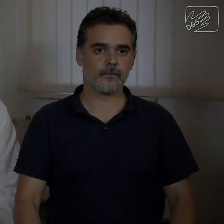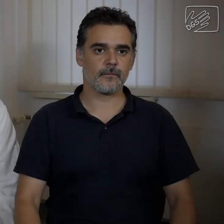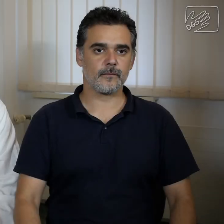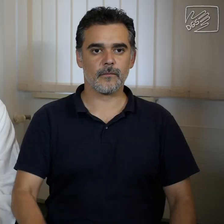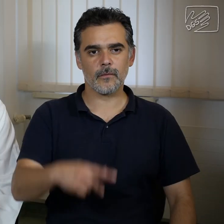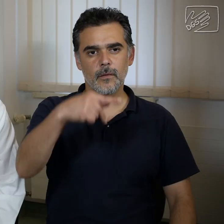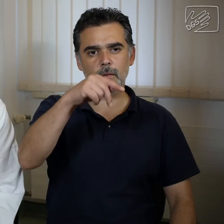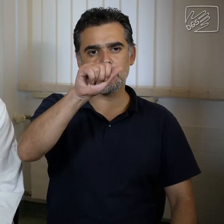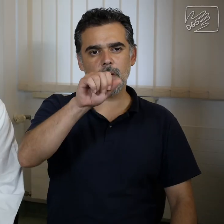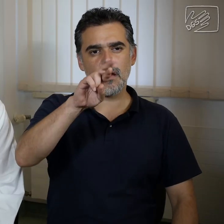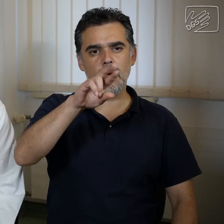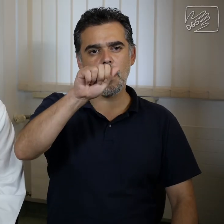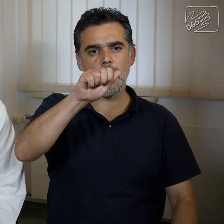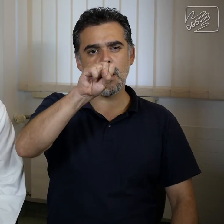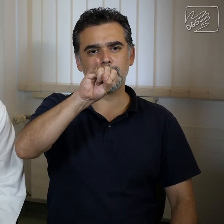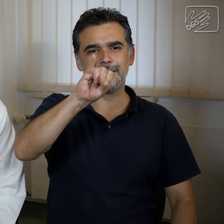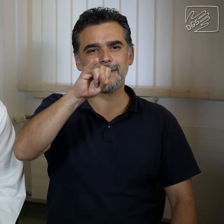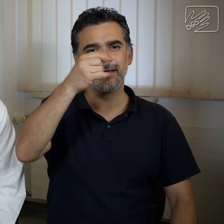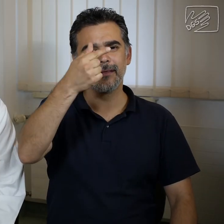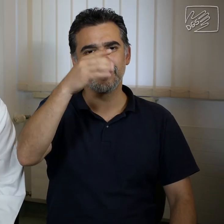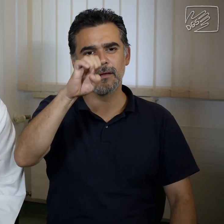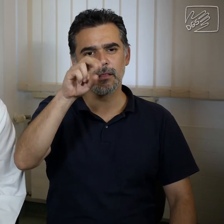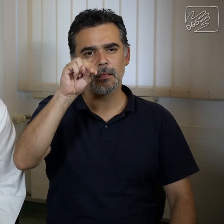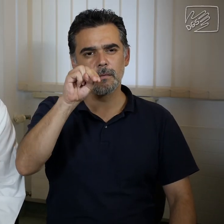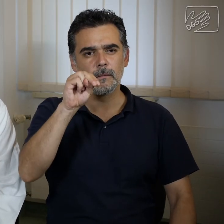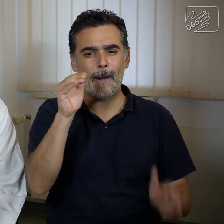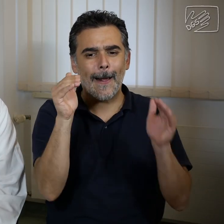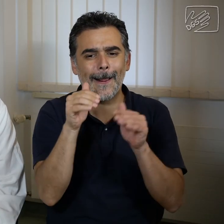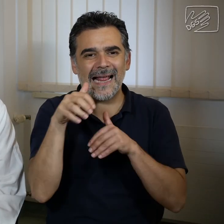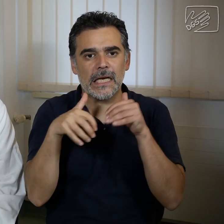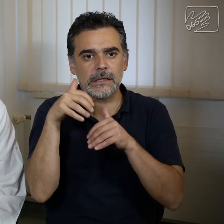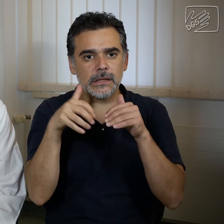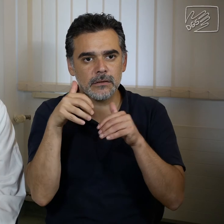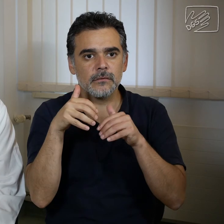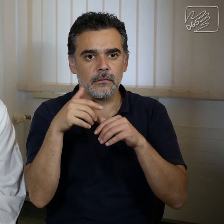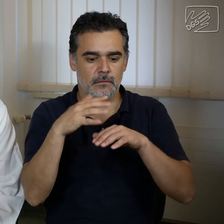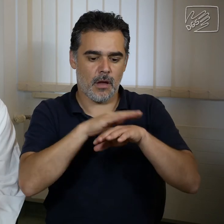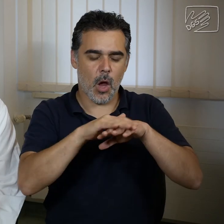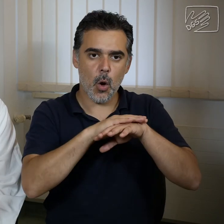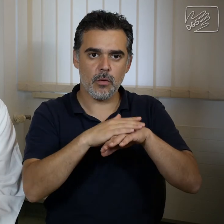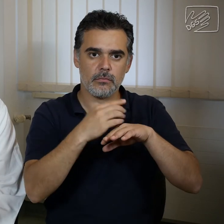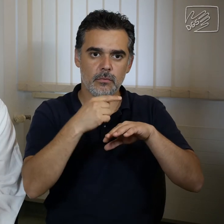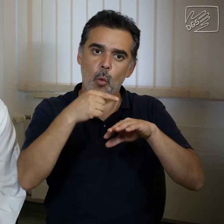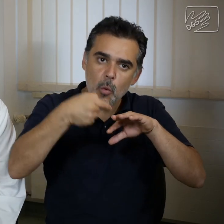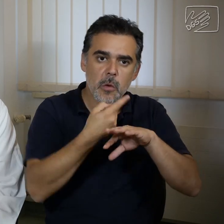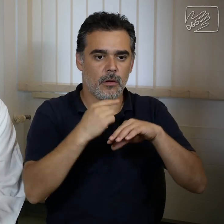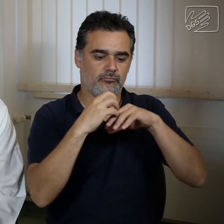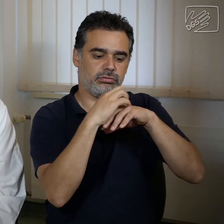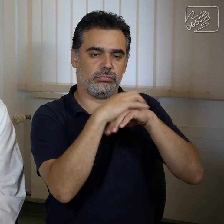Parasiten sind kleine Tiere, die sich entweder auf der Haut oder in der Haut aufhalten oder kleine Einzeller, die sich im